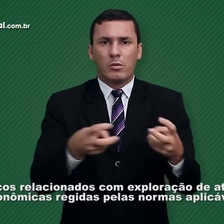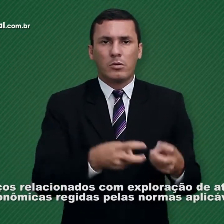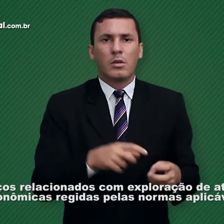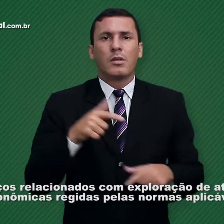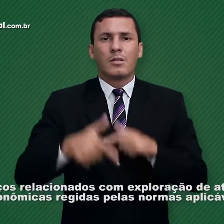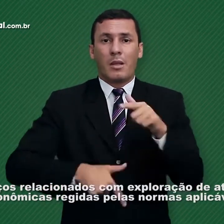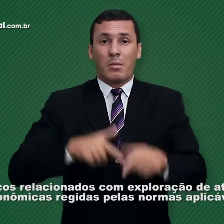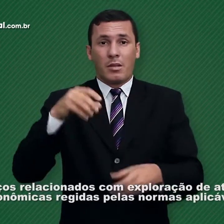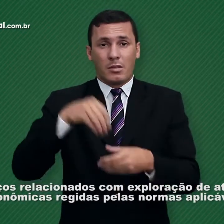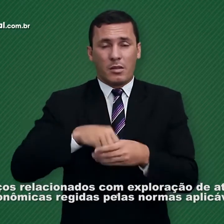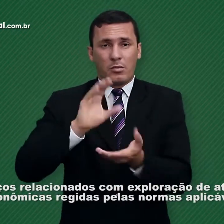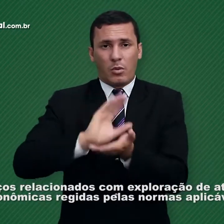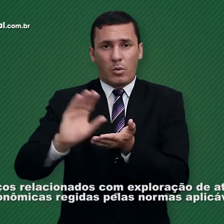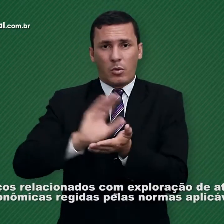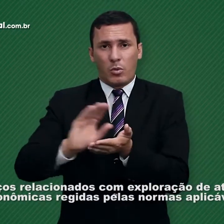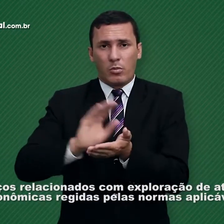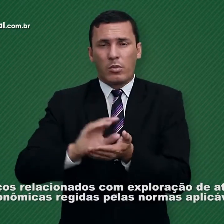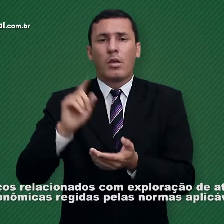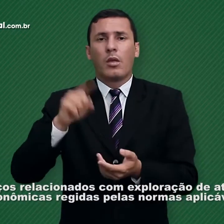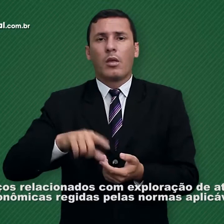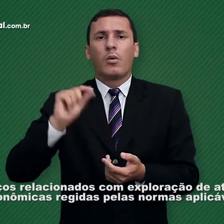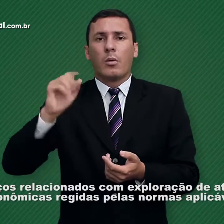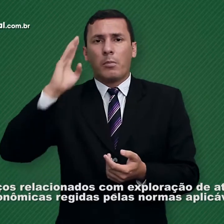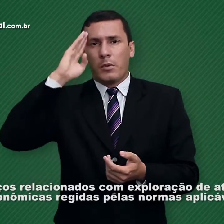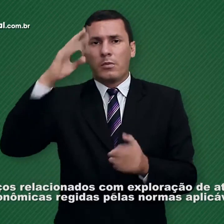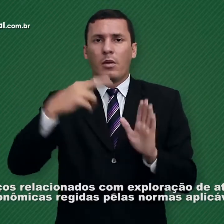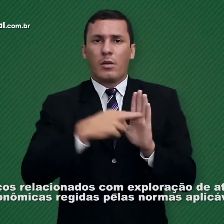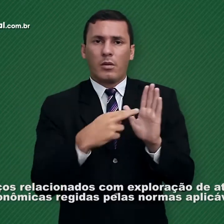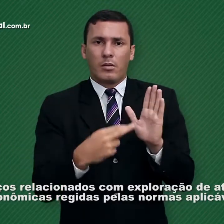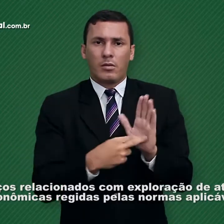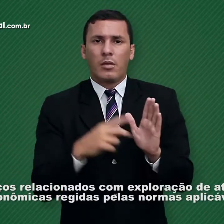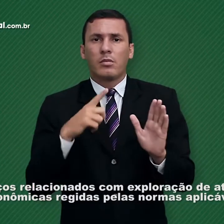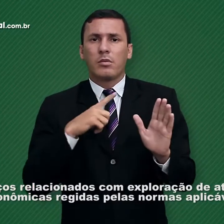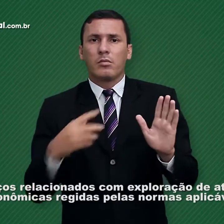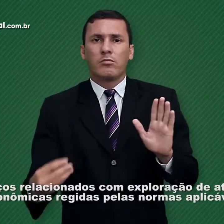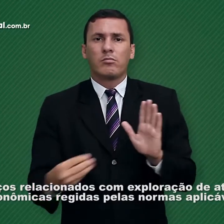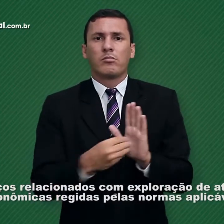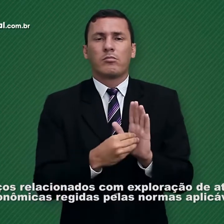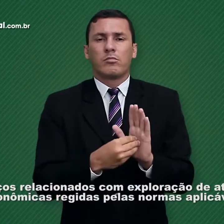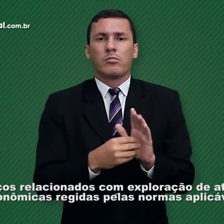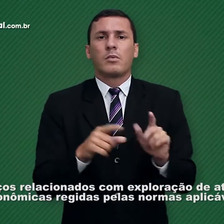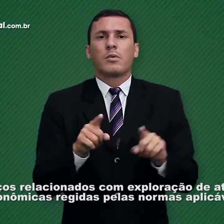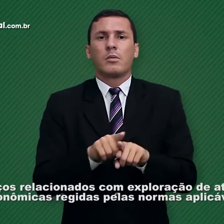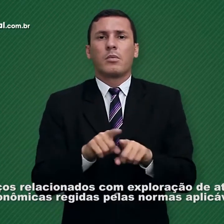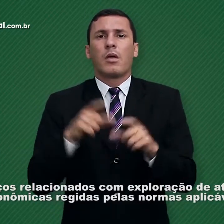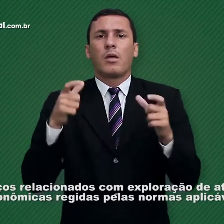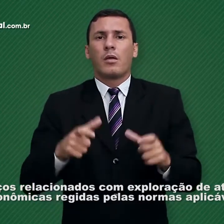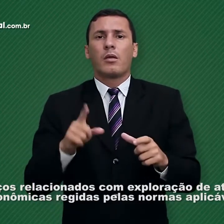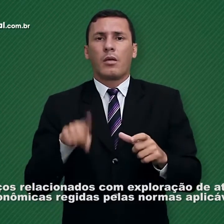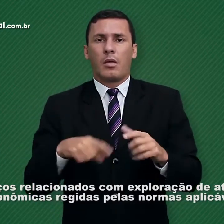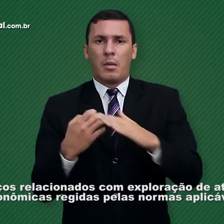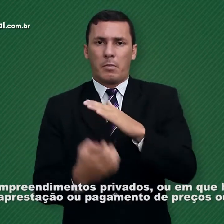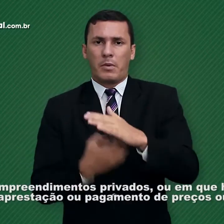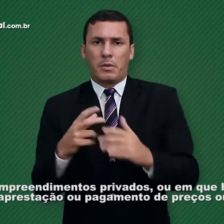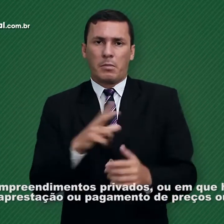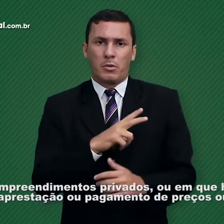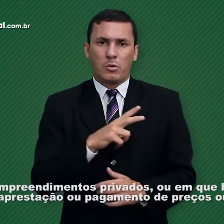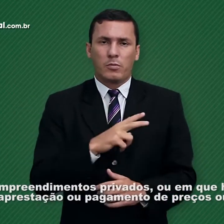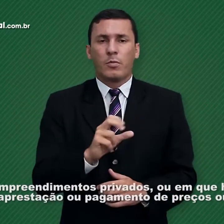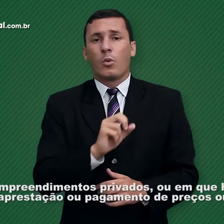relacionados com exploração de atividades econômicas Regidas pelas normas aplicáveis a empreendimentos